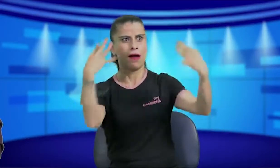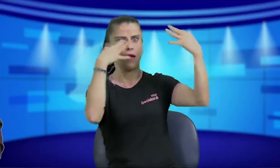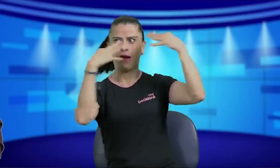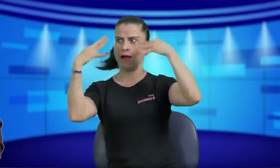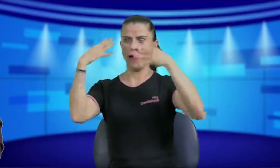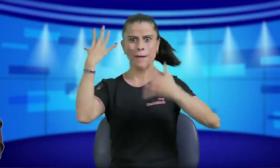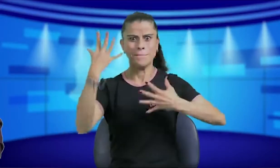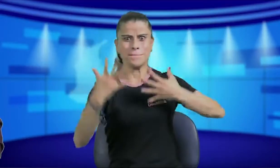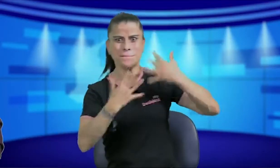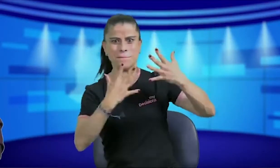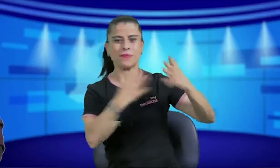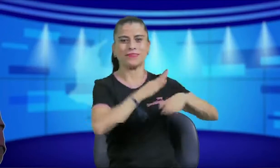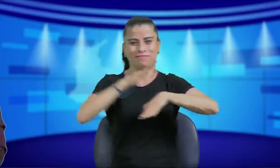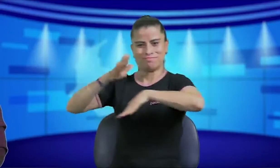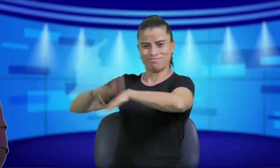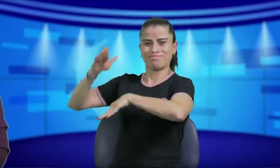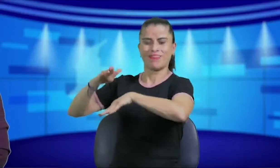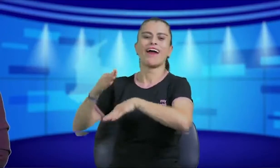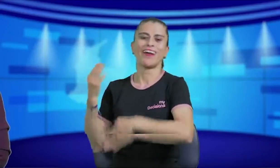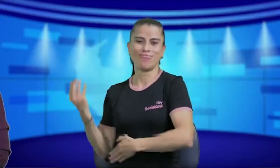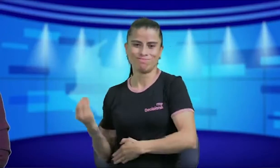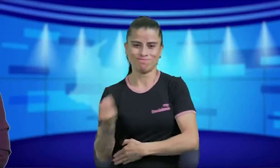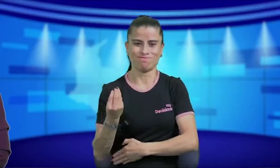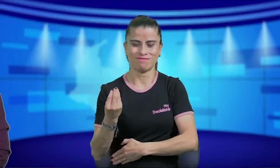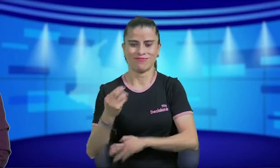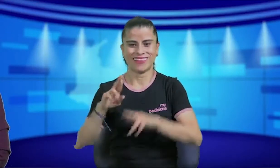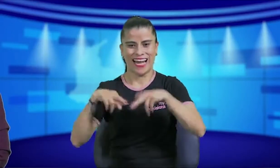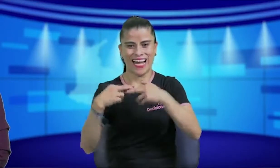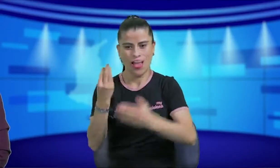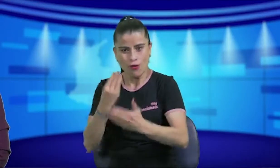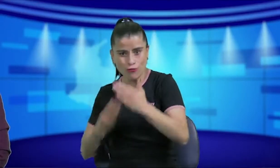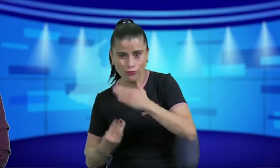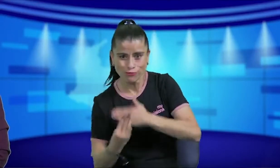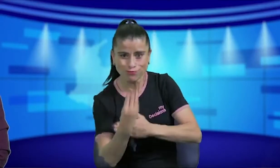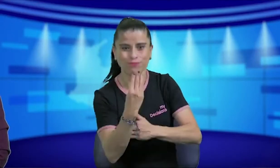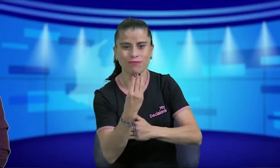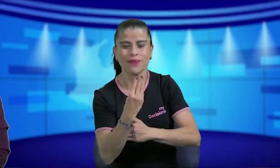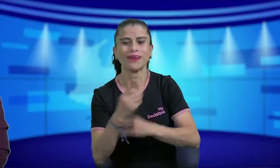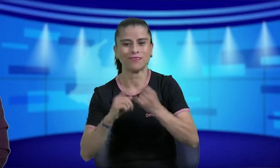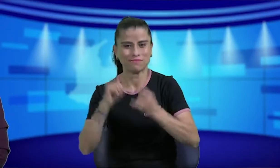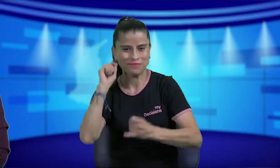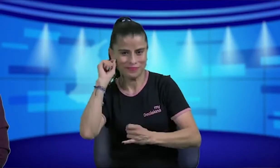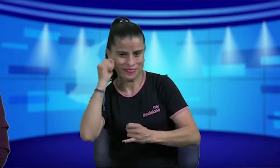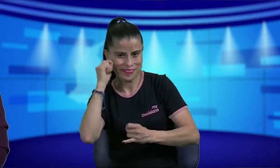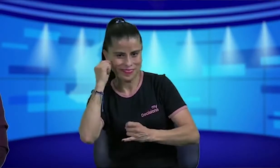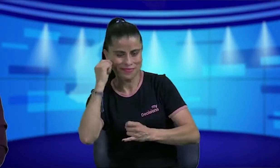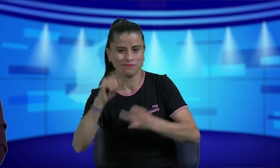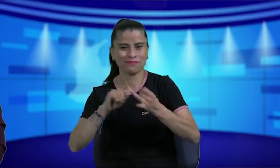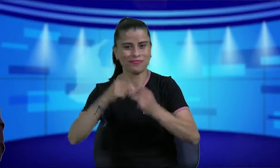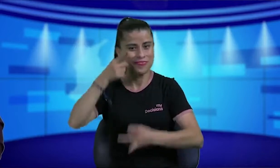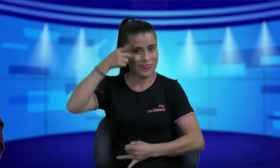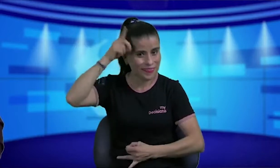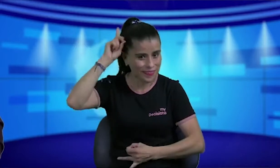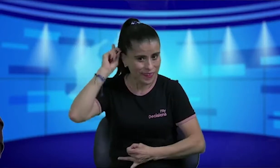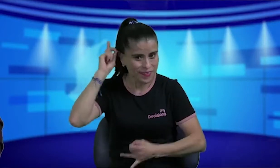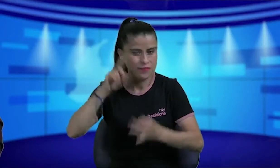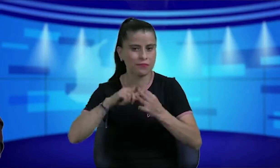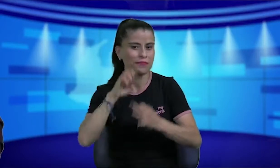personas que era como que estaba pasando acá entonces ya nos llamaron llamaron a unos representantes el señor Henry Mejía, Daniel